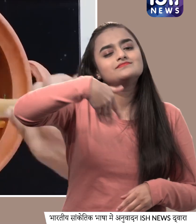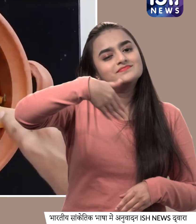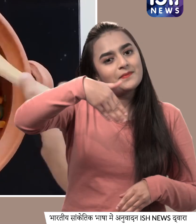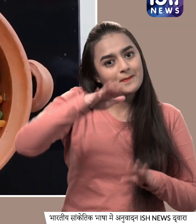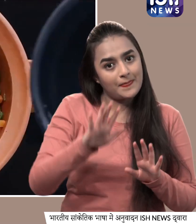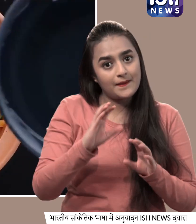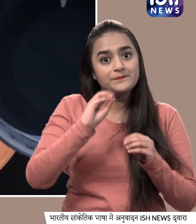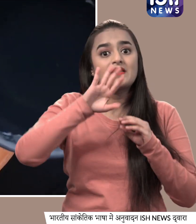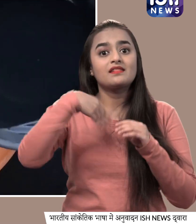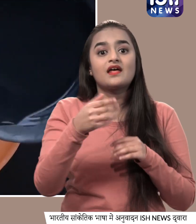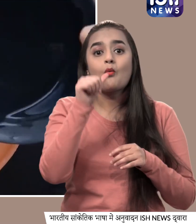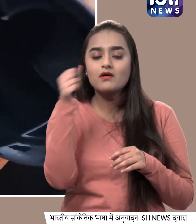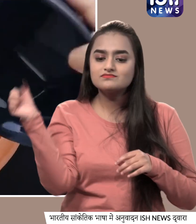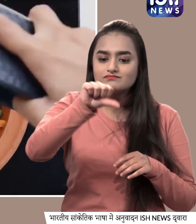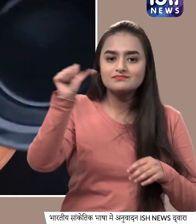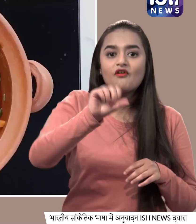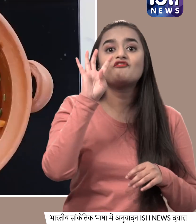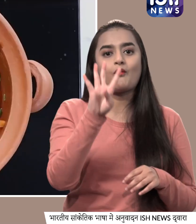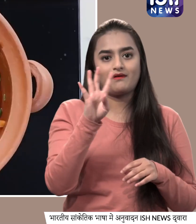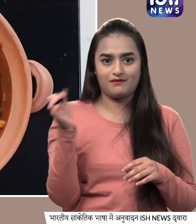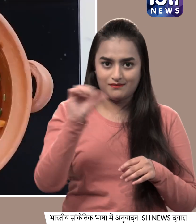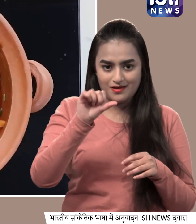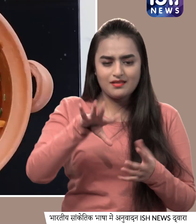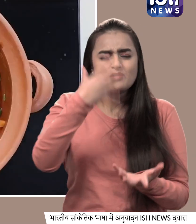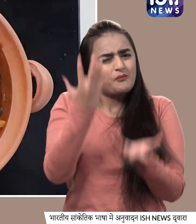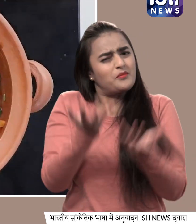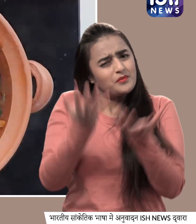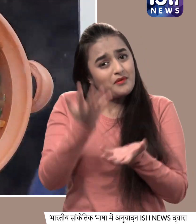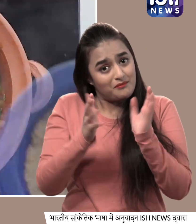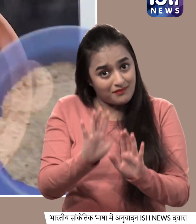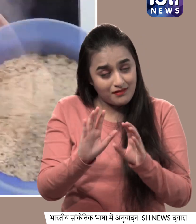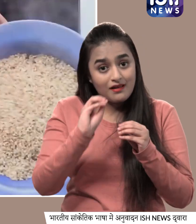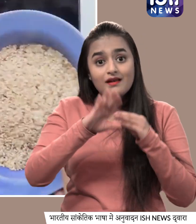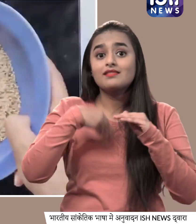फिर हांडी में चार कप पानी डाले और उसमें उबाल आने दे, फिर उसमें